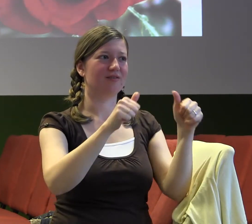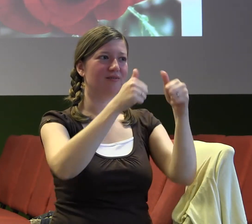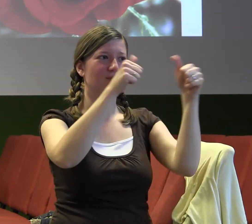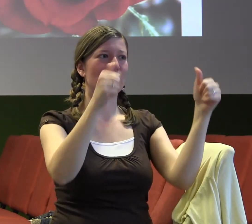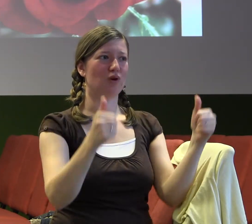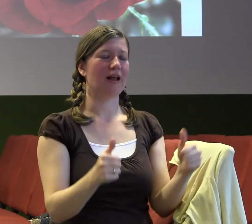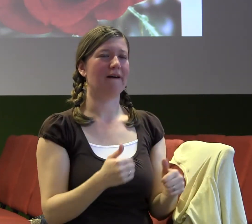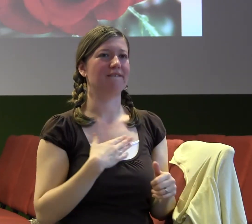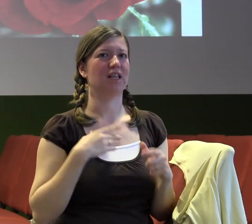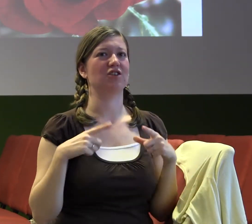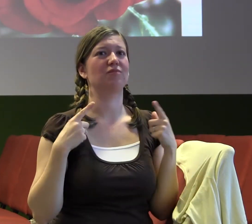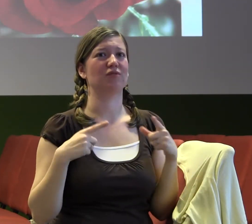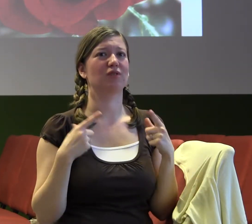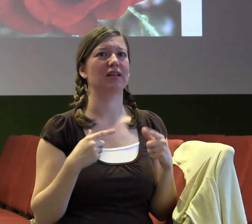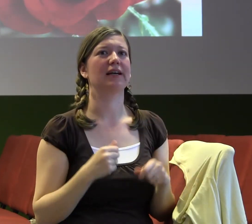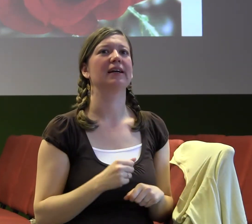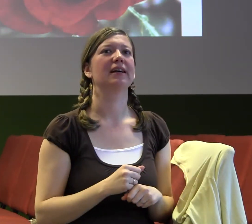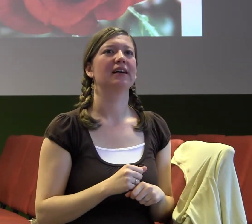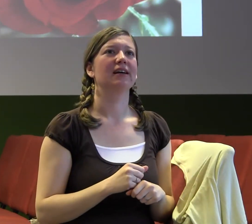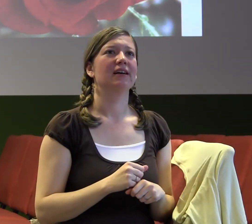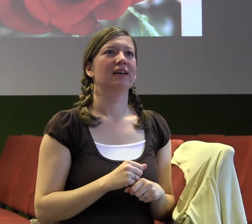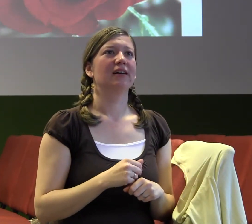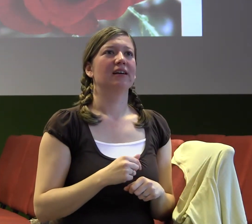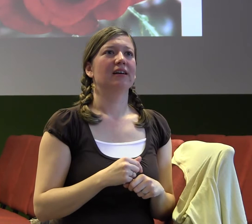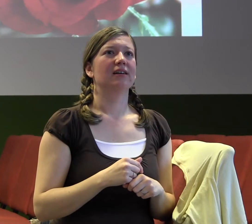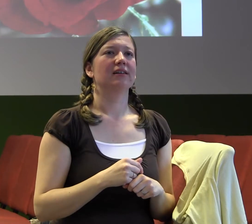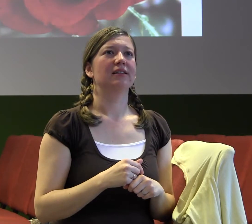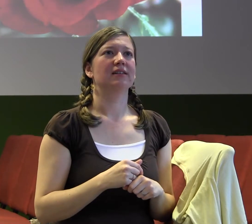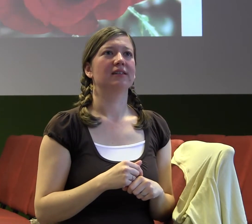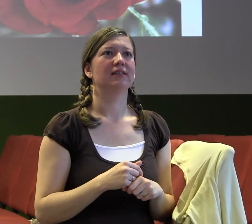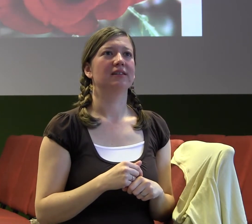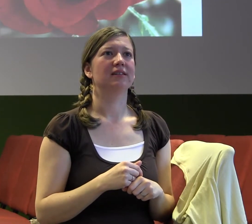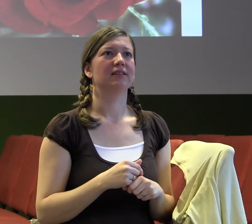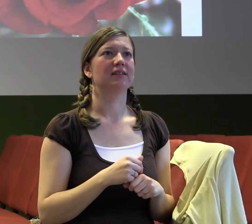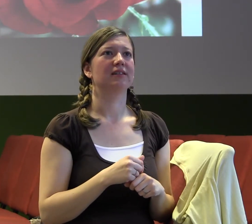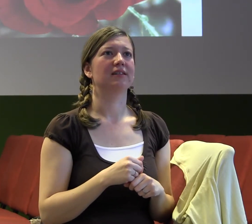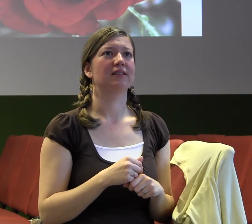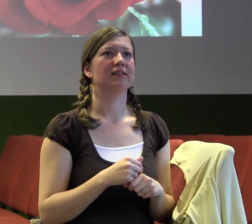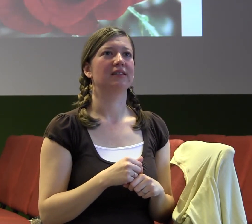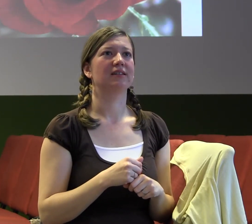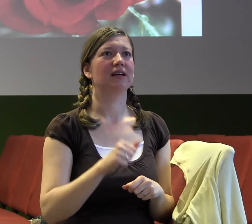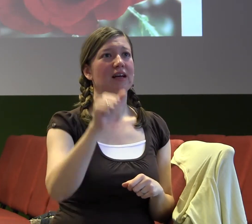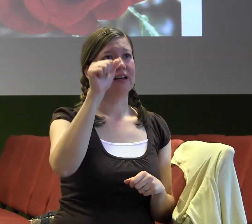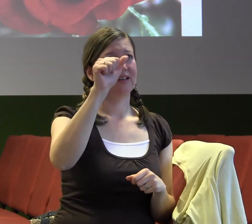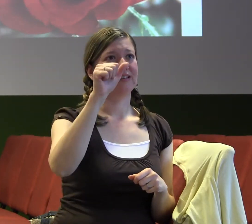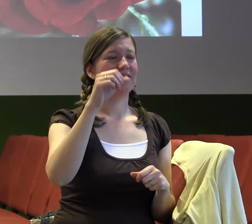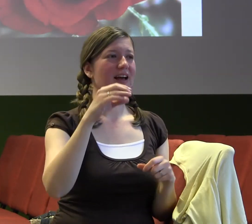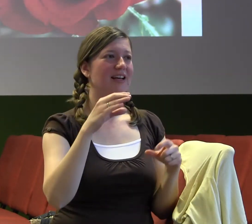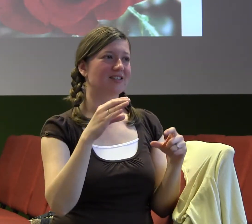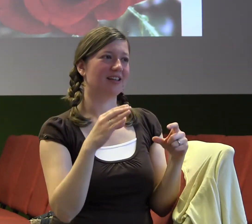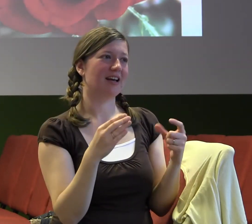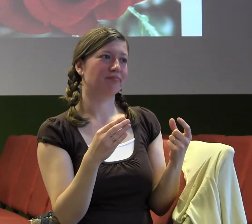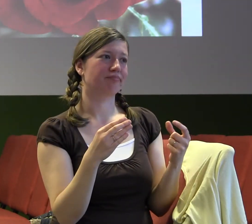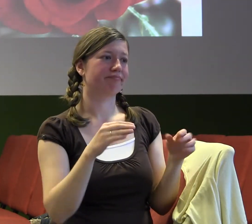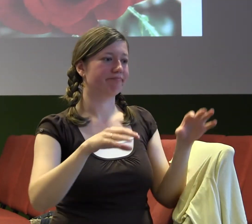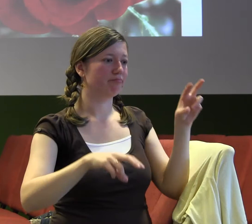A myslím si, že jsou dva extrémy, které jsou oba dva špatně. Jeden extrém je to, že svoji práci nesnáším, svoji školu nesnáším,